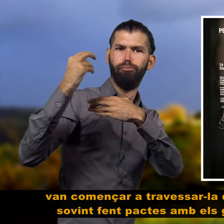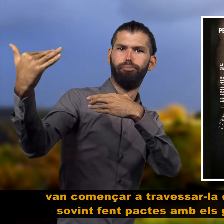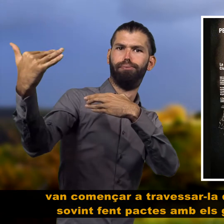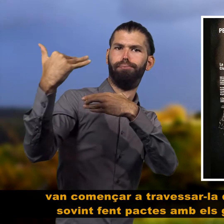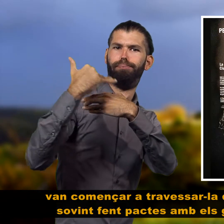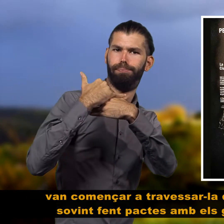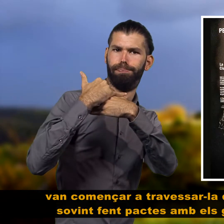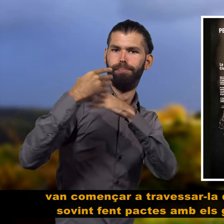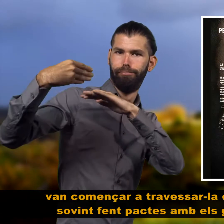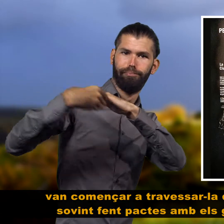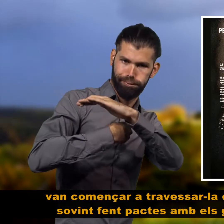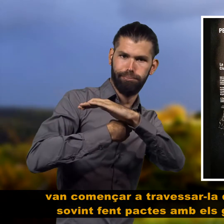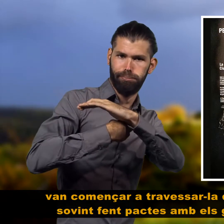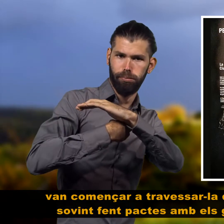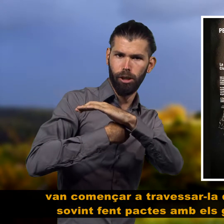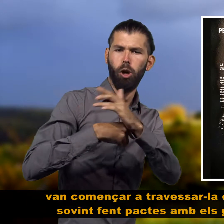sovint fent pactes amb els governants romans.